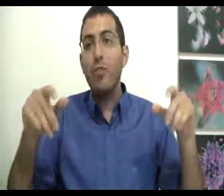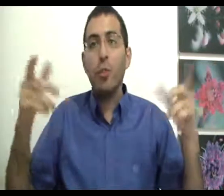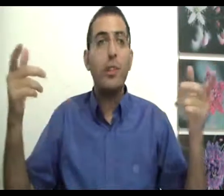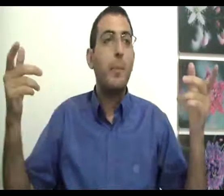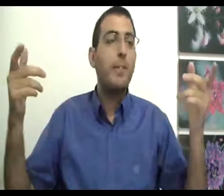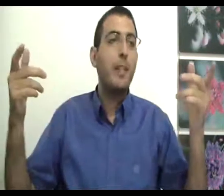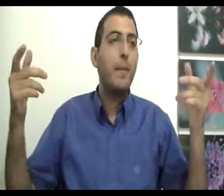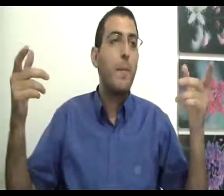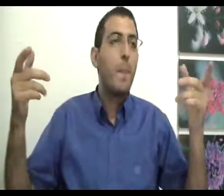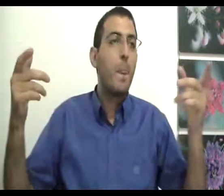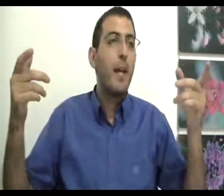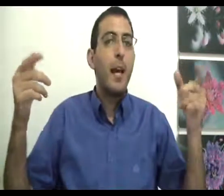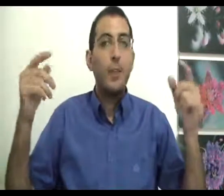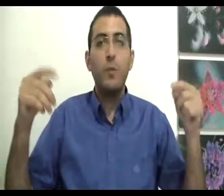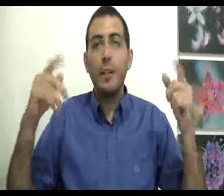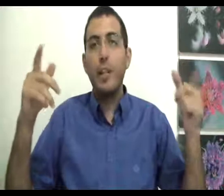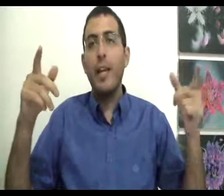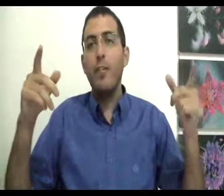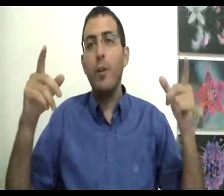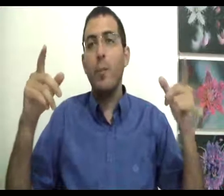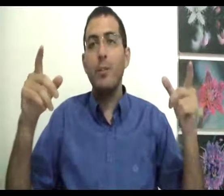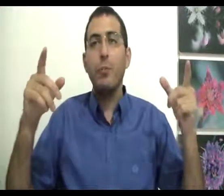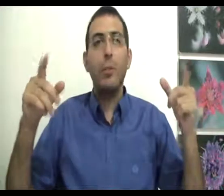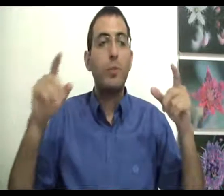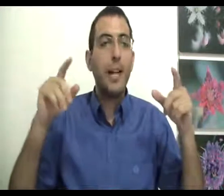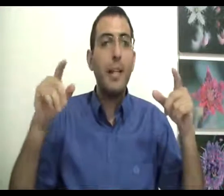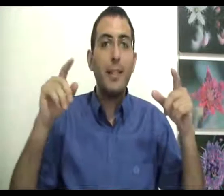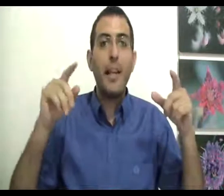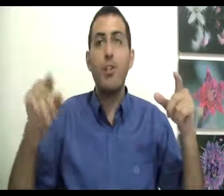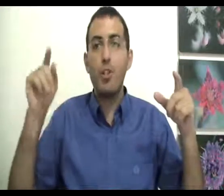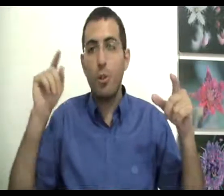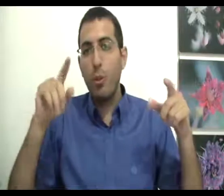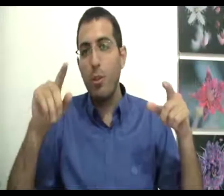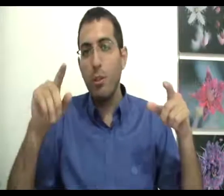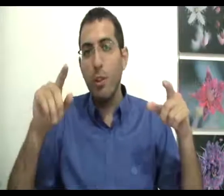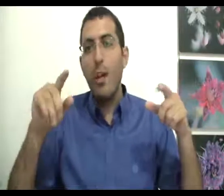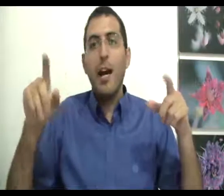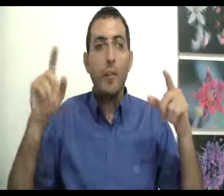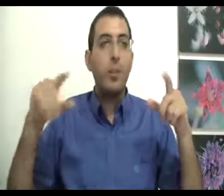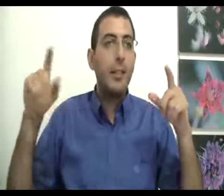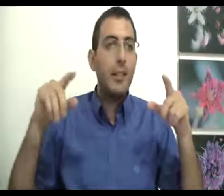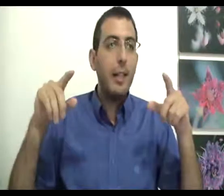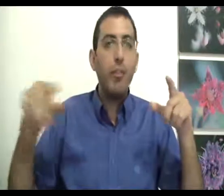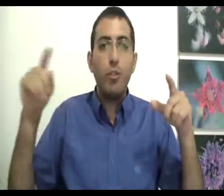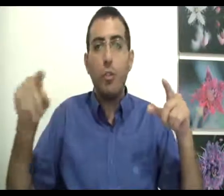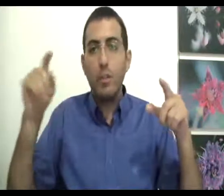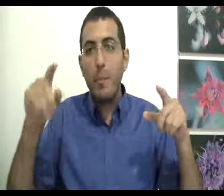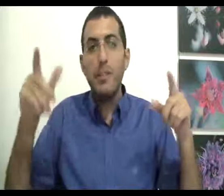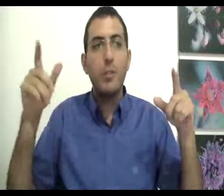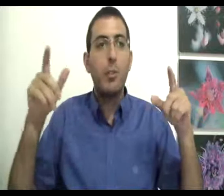לשתות את המיץ הזה? התשובה היא שכן ולא, מה זאת אומרת? הוא צריך להתעקש לשתות, אבל הוא לא צריך להתעקש לשתות את המיץ זאת